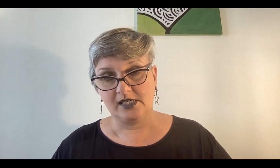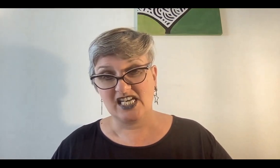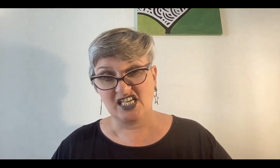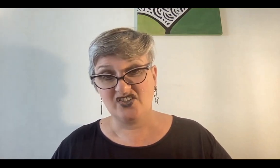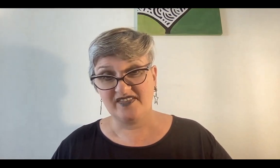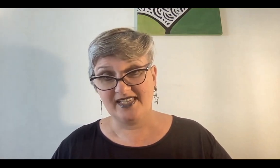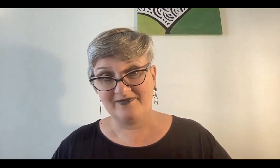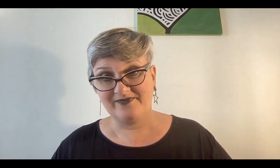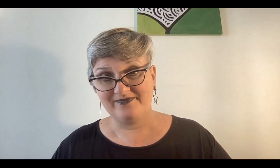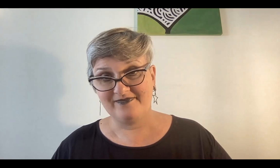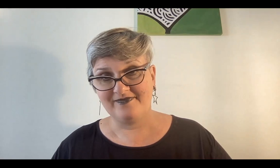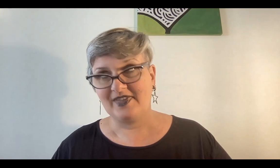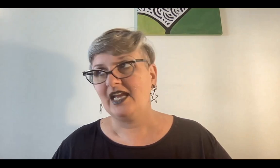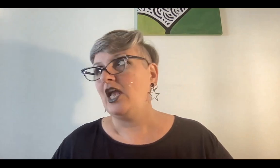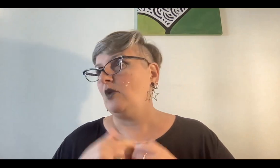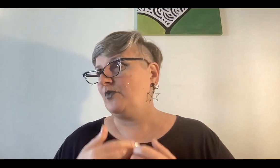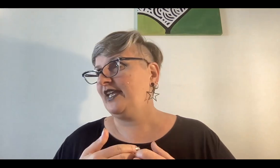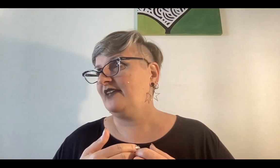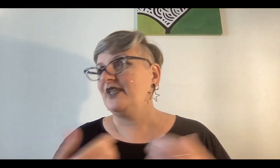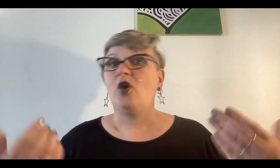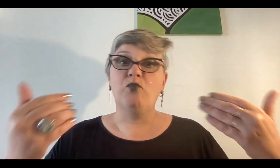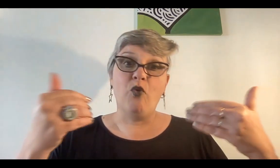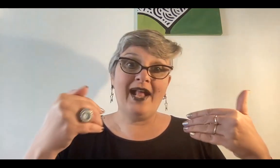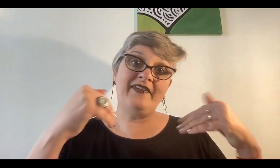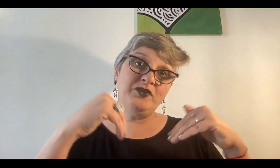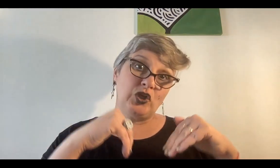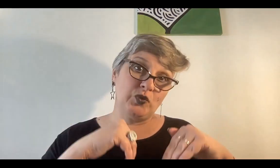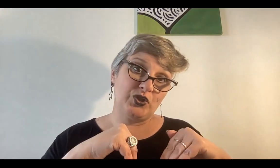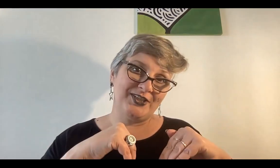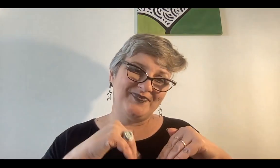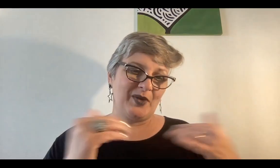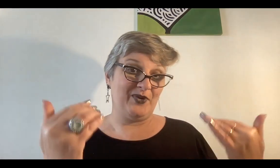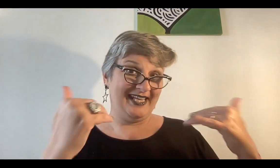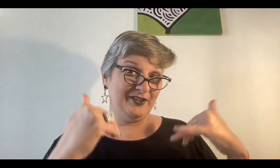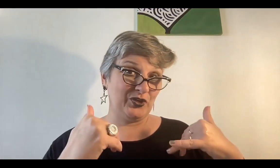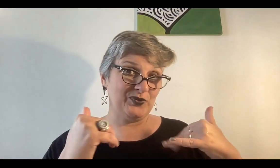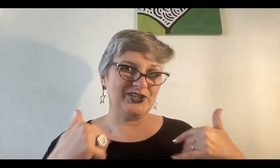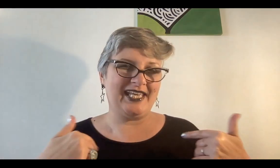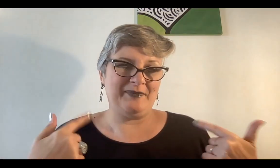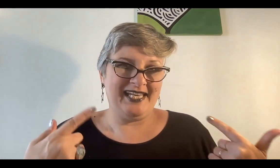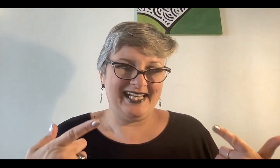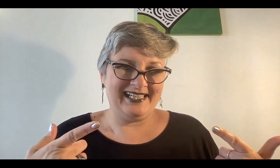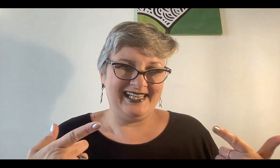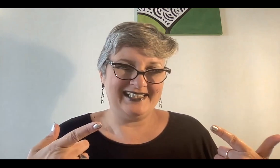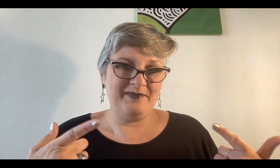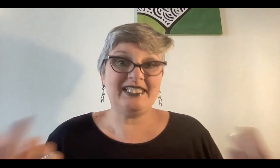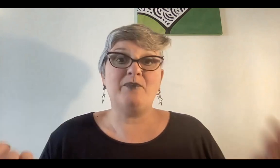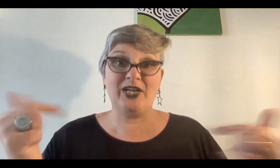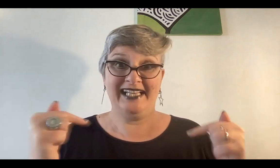ya lo sabía ¿por qué? busca dentro tuyo porque adentro tuyo se germina la semilla porque